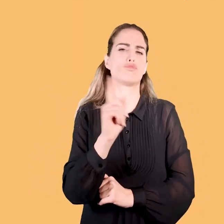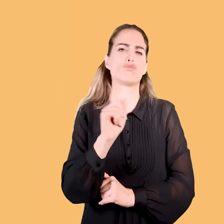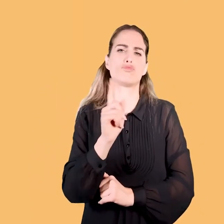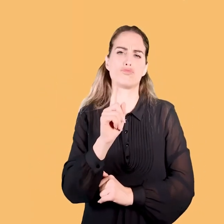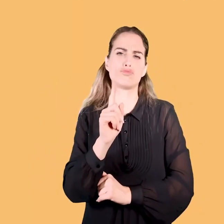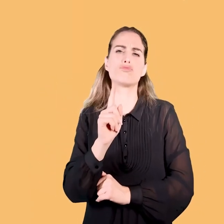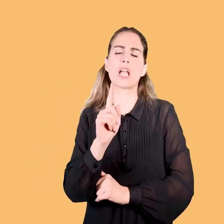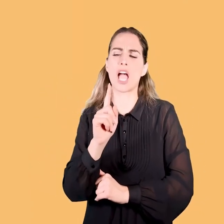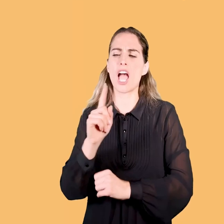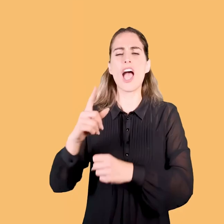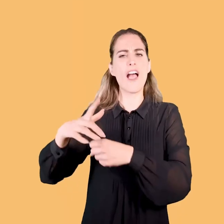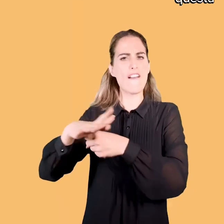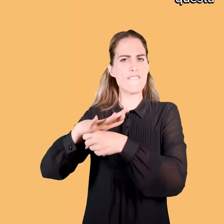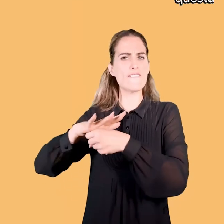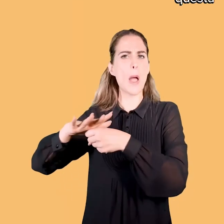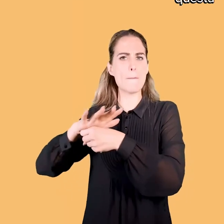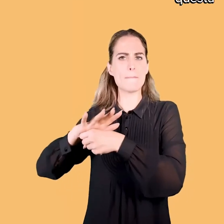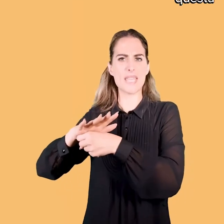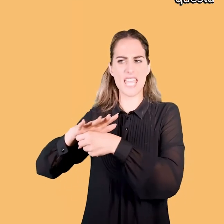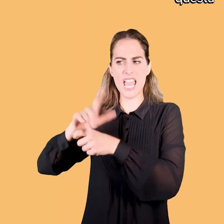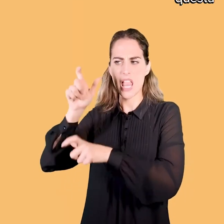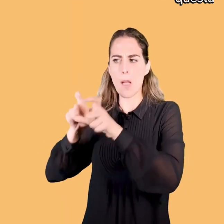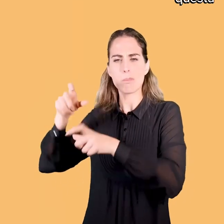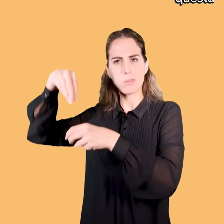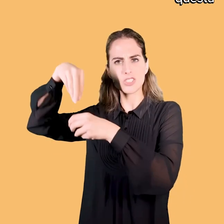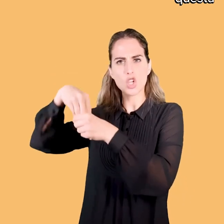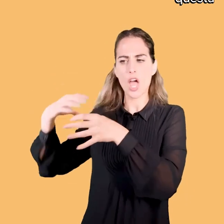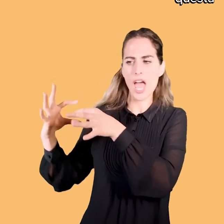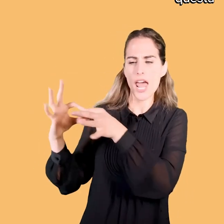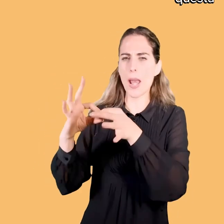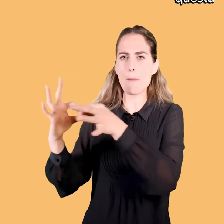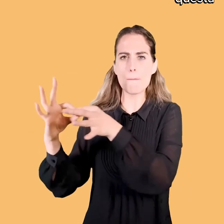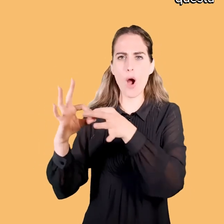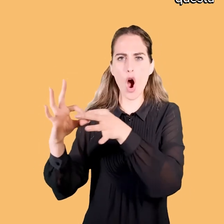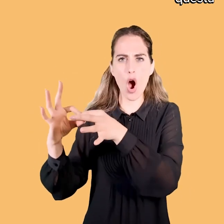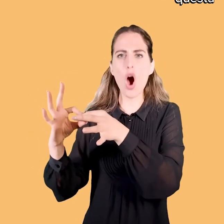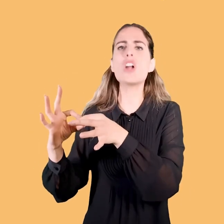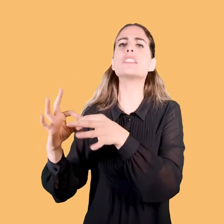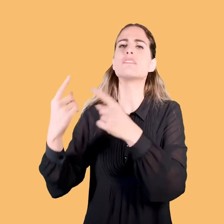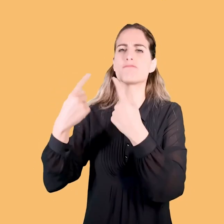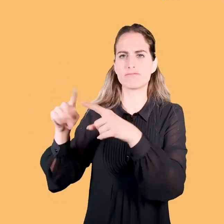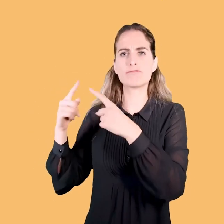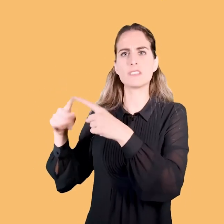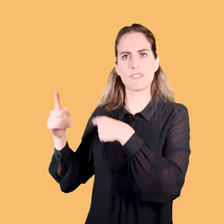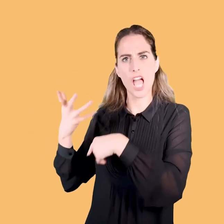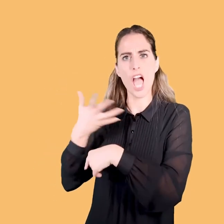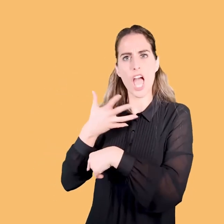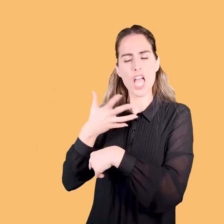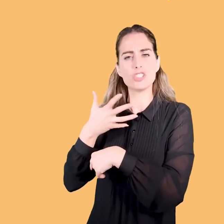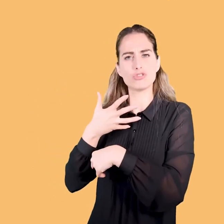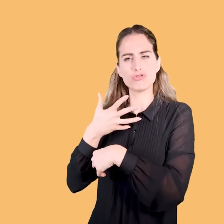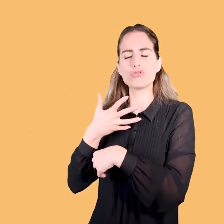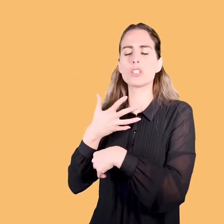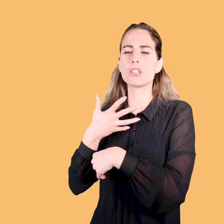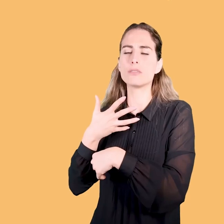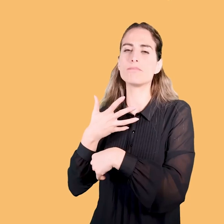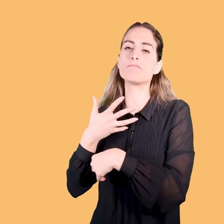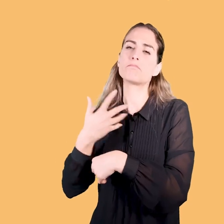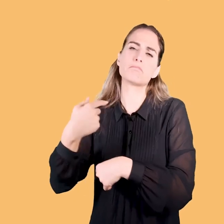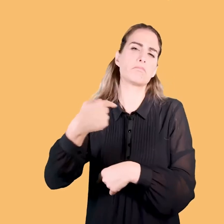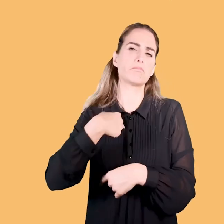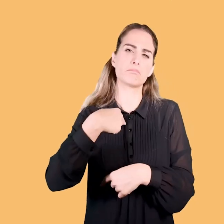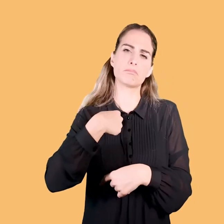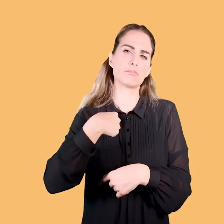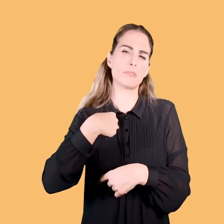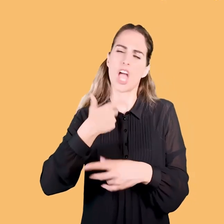questo, si rivelerà essere, avere diversi rapporti con ogni membro di questa famiglia, che non